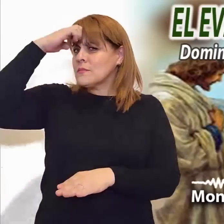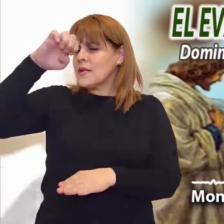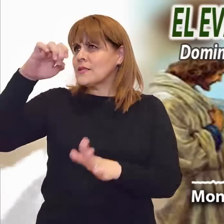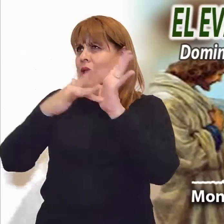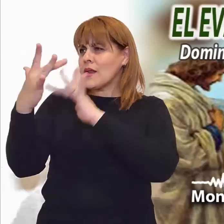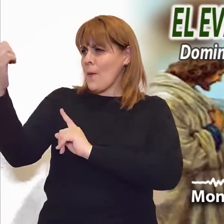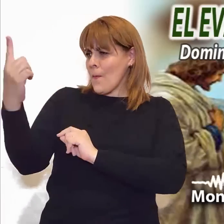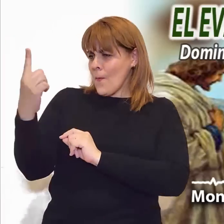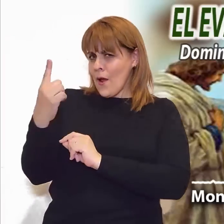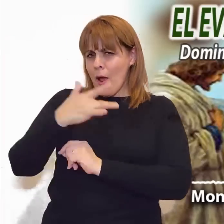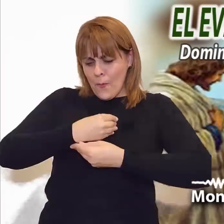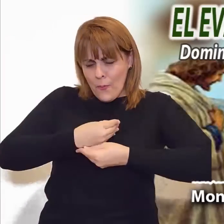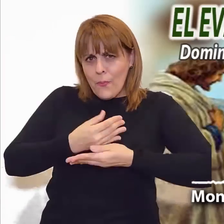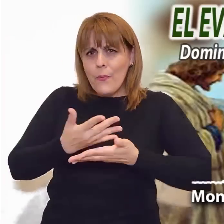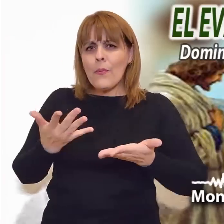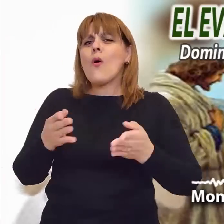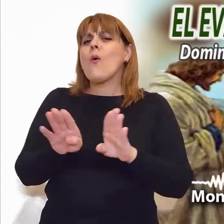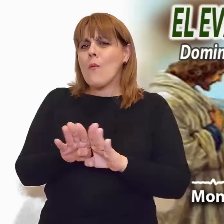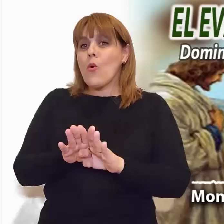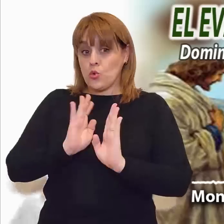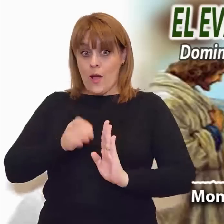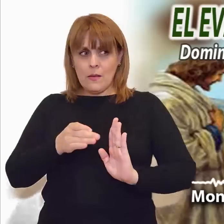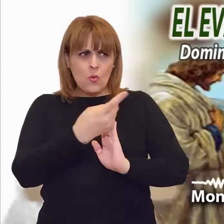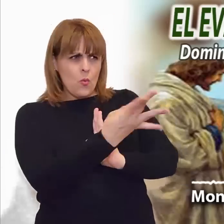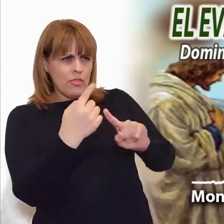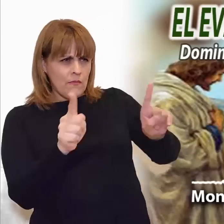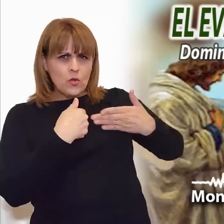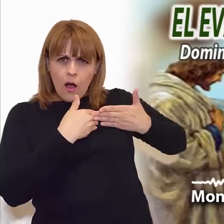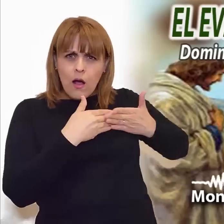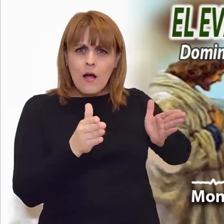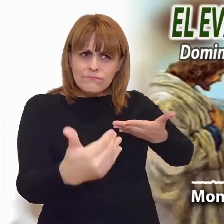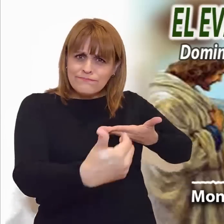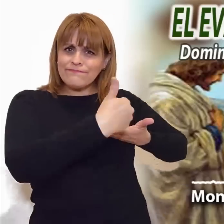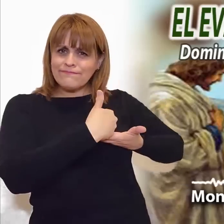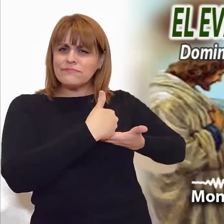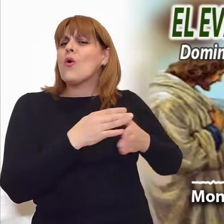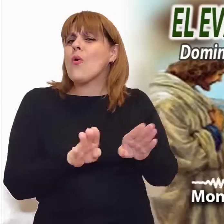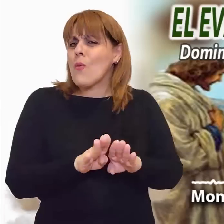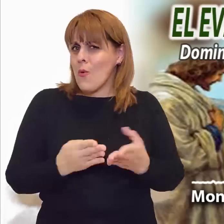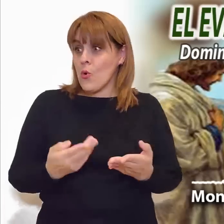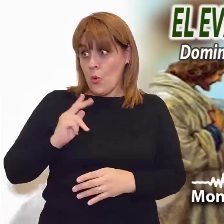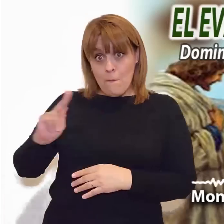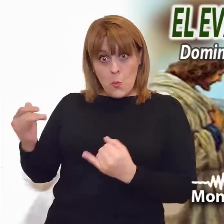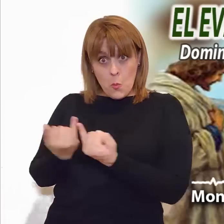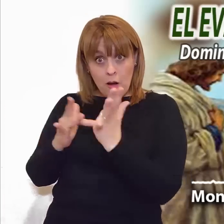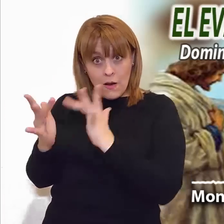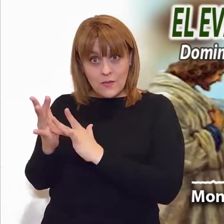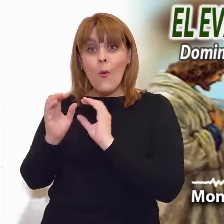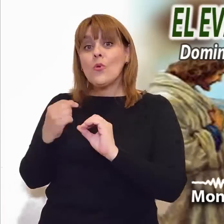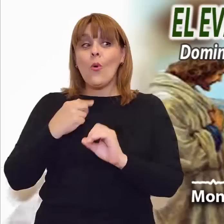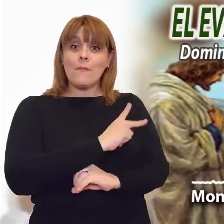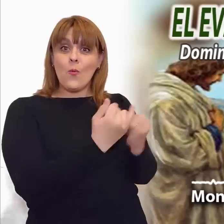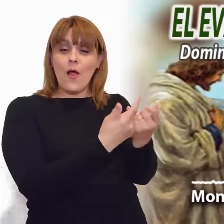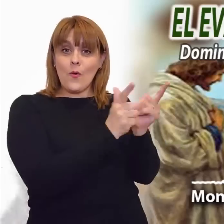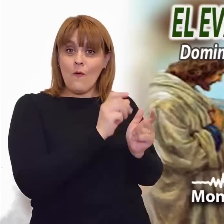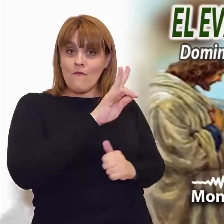todo bien, inspira en los propósitos de justicia y santidad, abre nuestro corazón y nuestra mesa